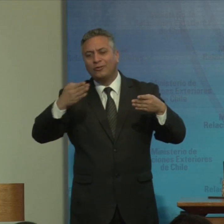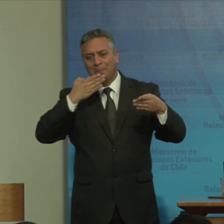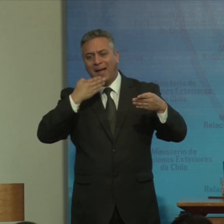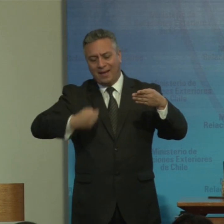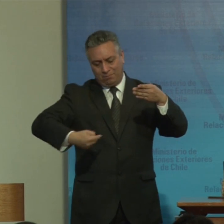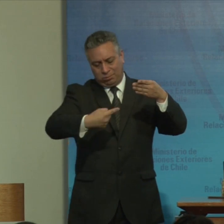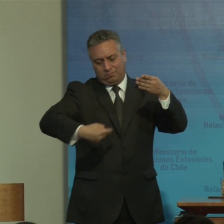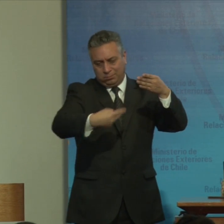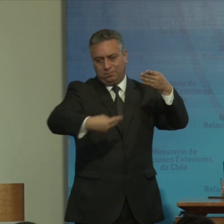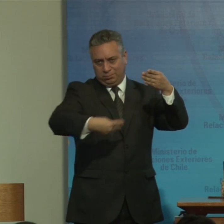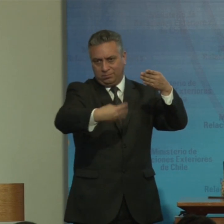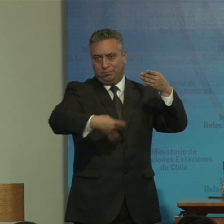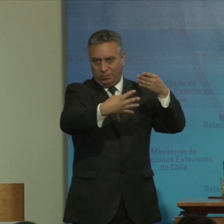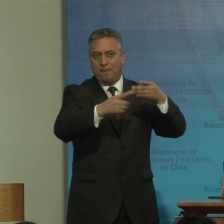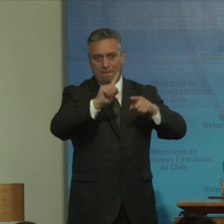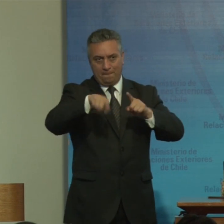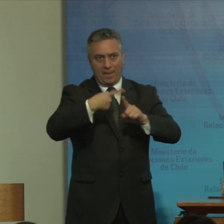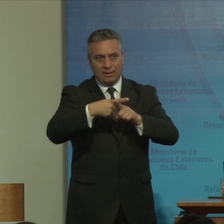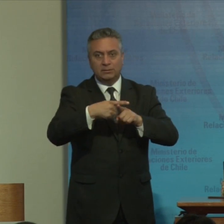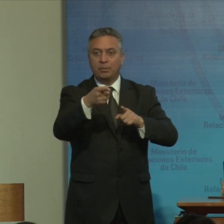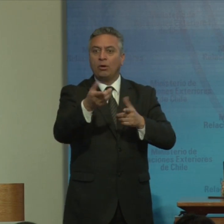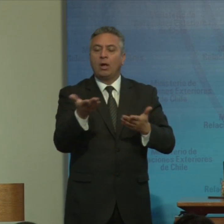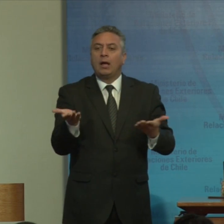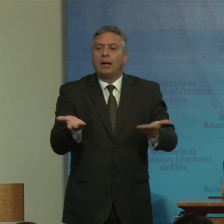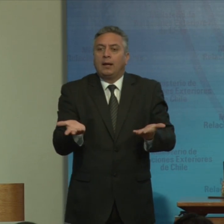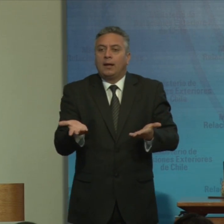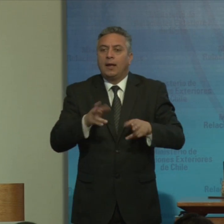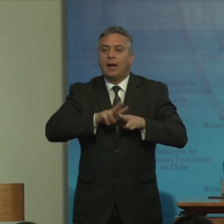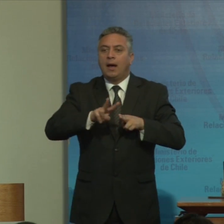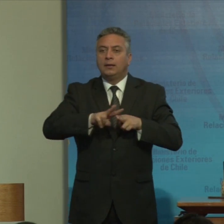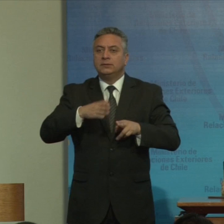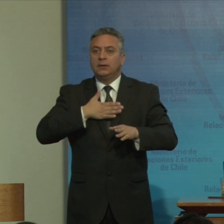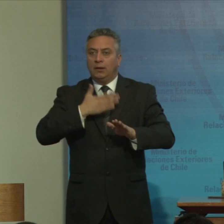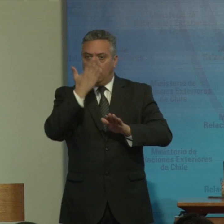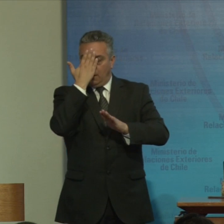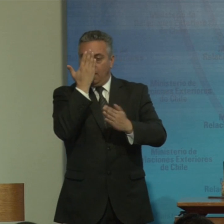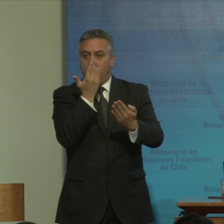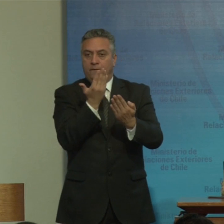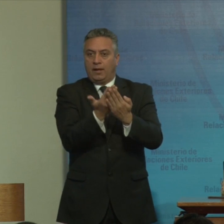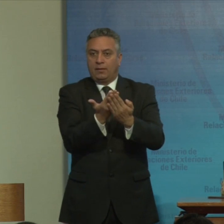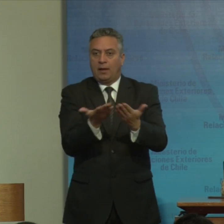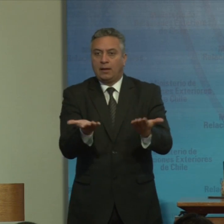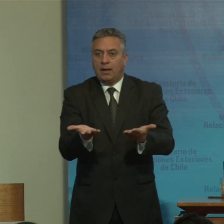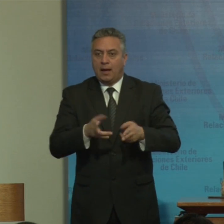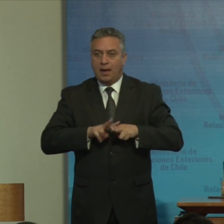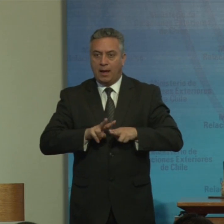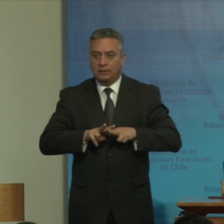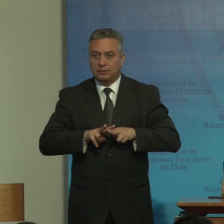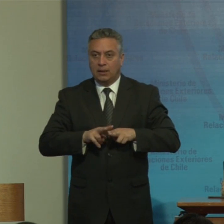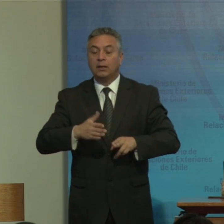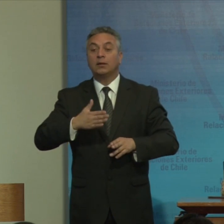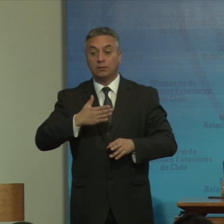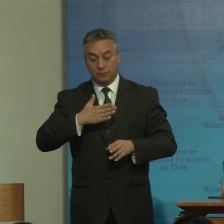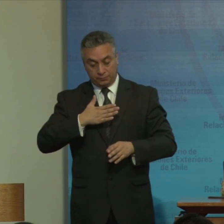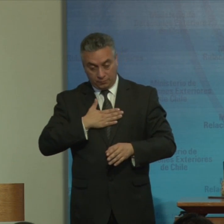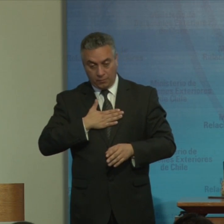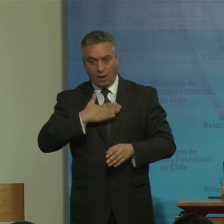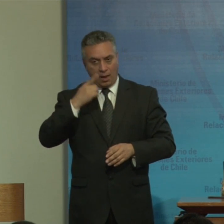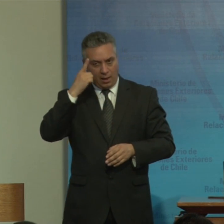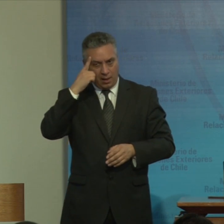pero pero qué hacer para enfrentarlos en alguna manera creo que creo que que que